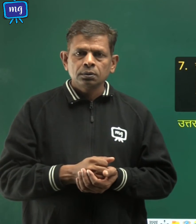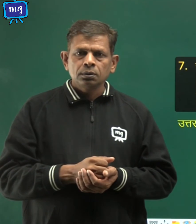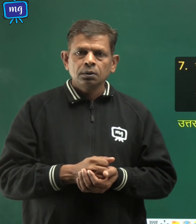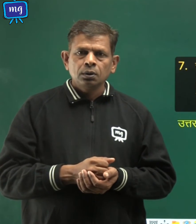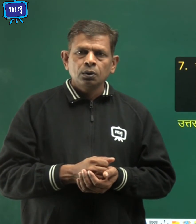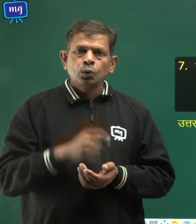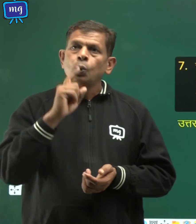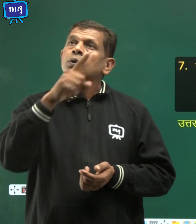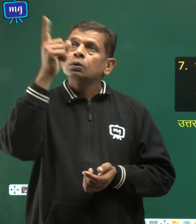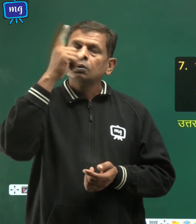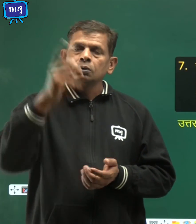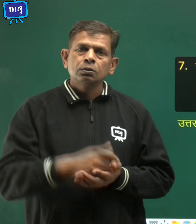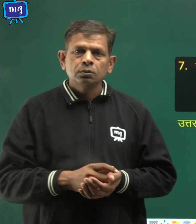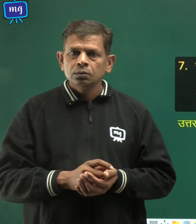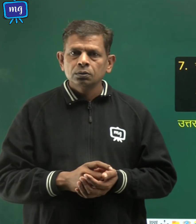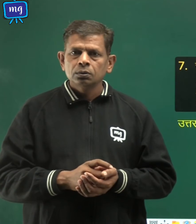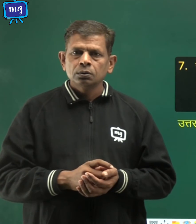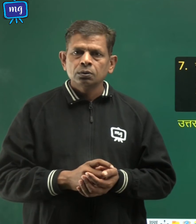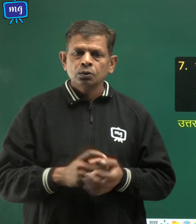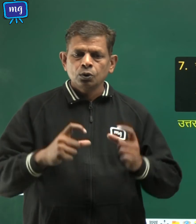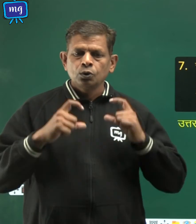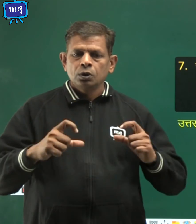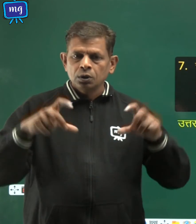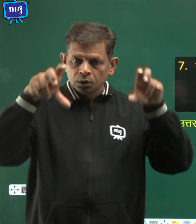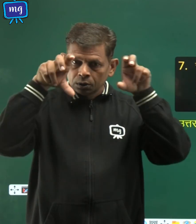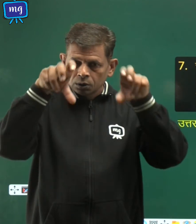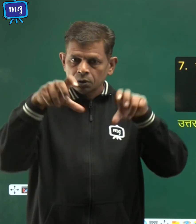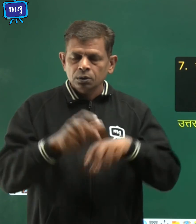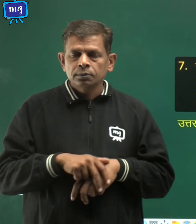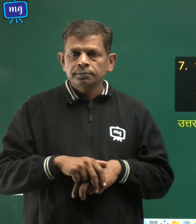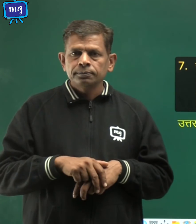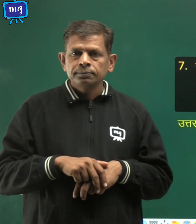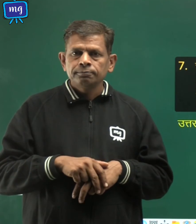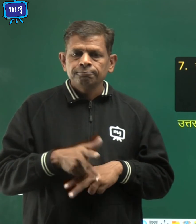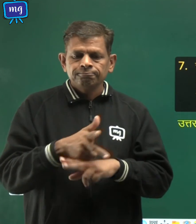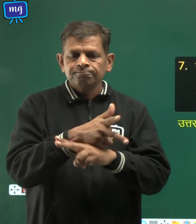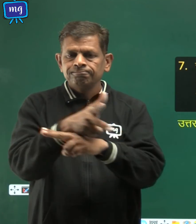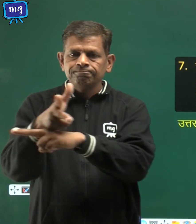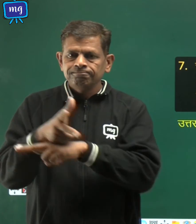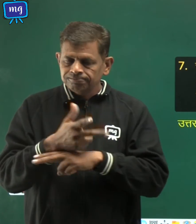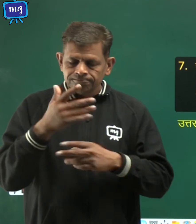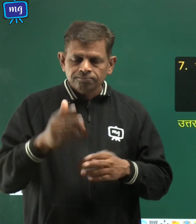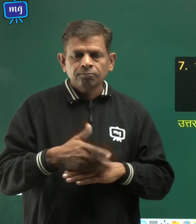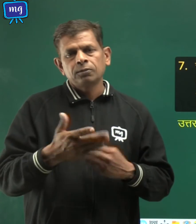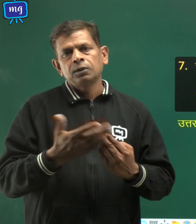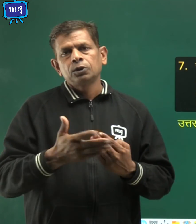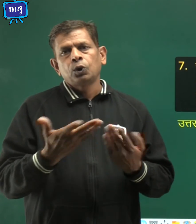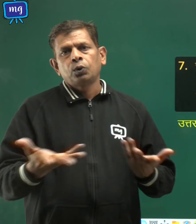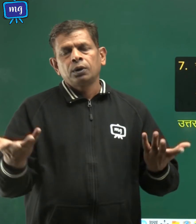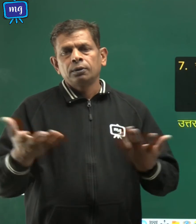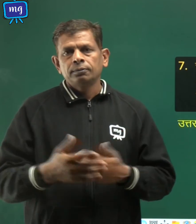चक्रवातों को मोनीटर करना आसान हो गया है